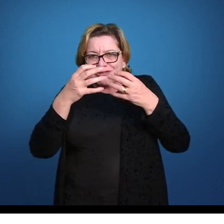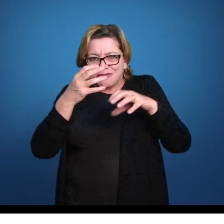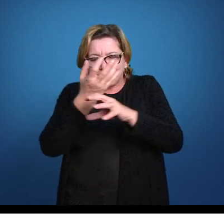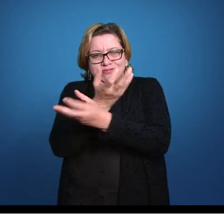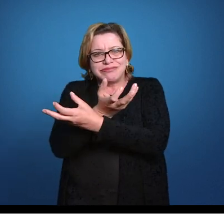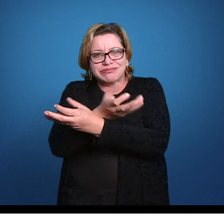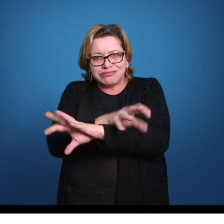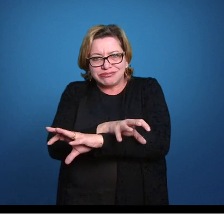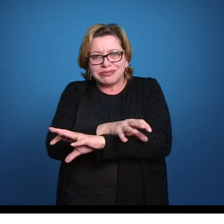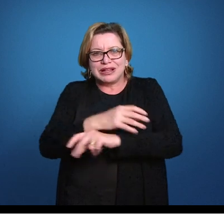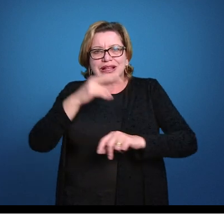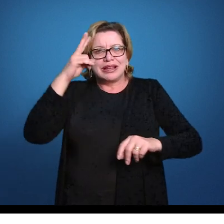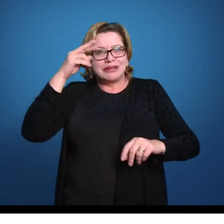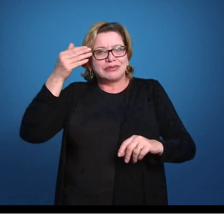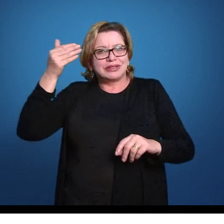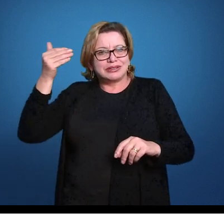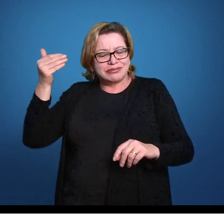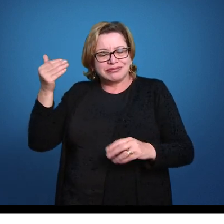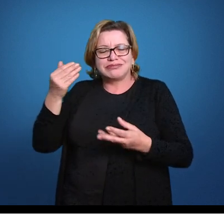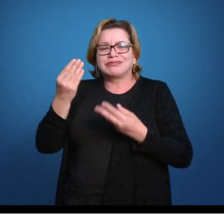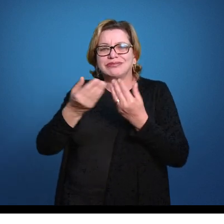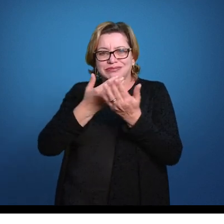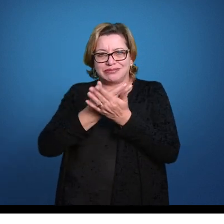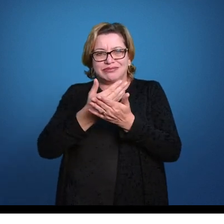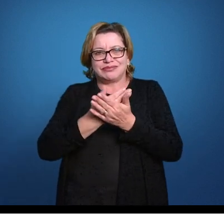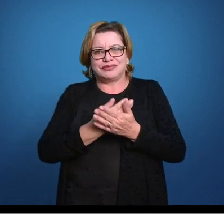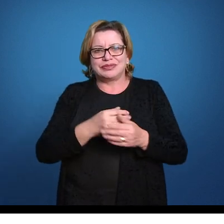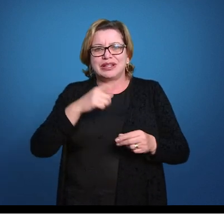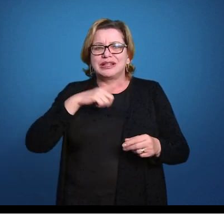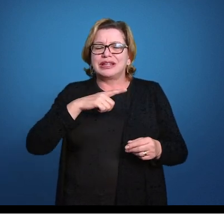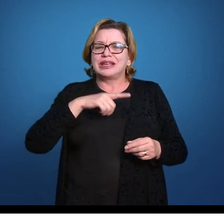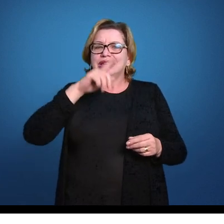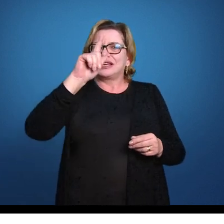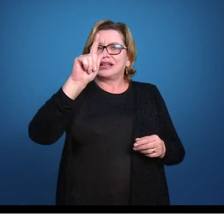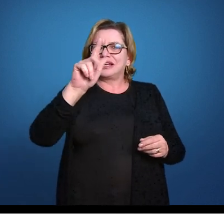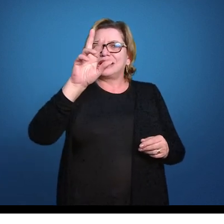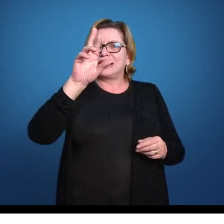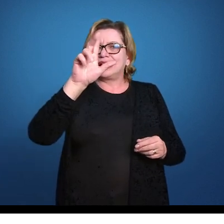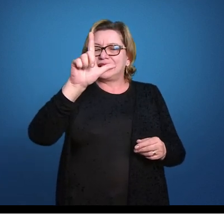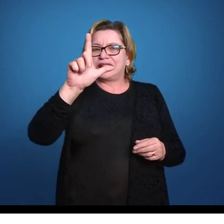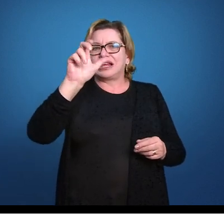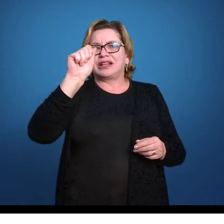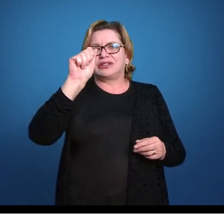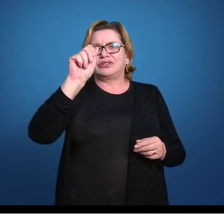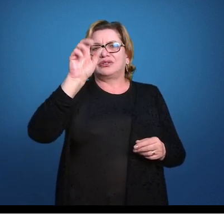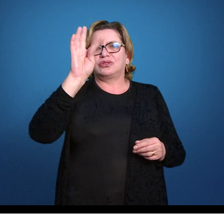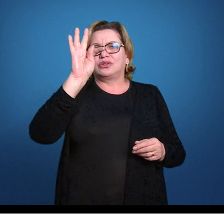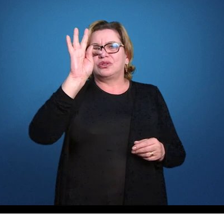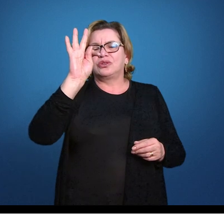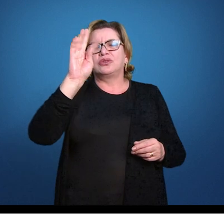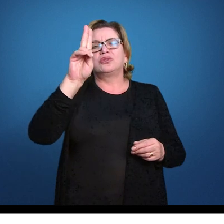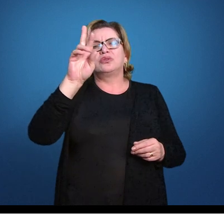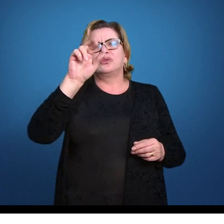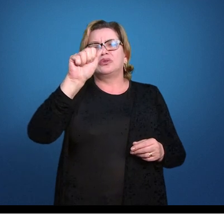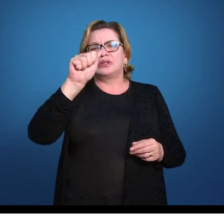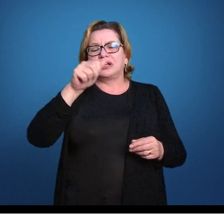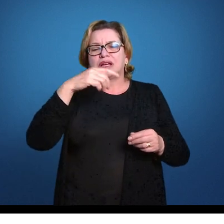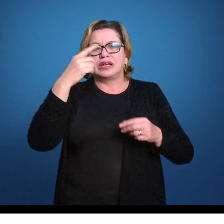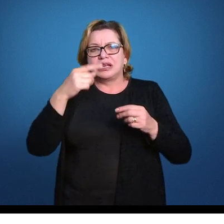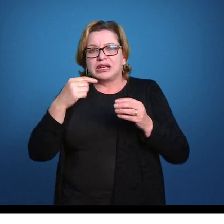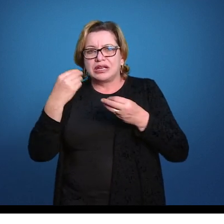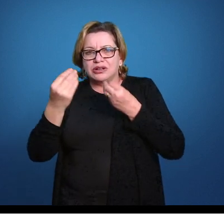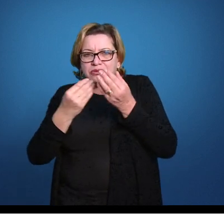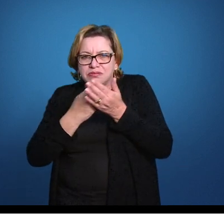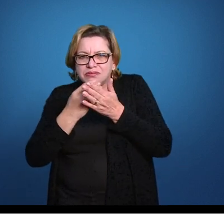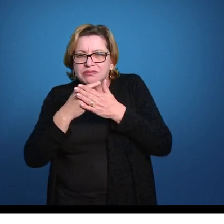voltando, relembrando das aulas lá de embriologia, a gástrola e o blastóporo né, o blastóporo então é a boca primordial do